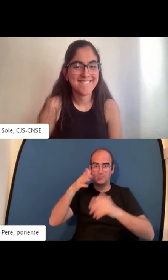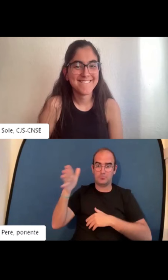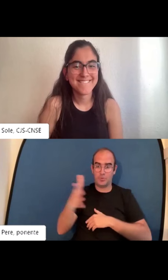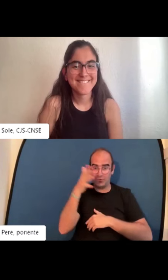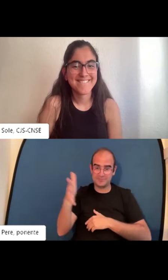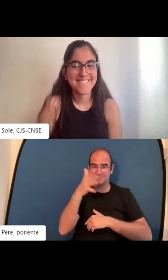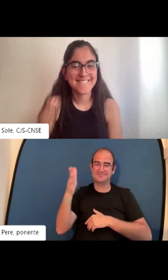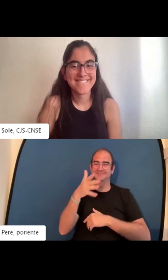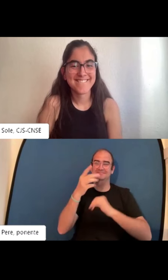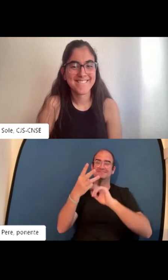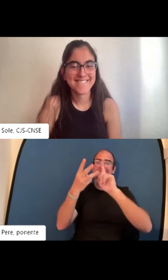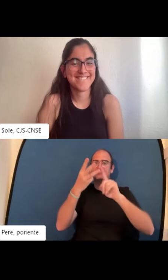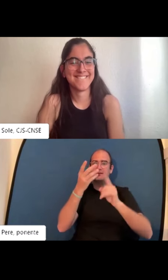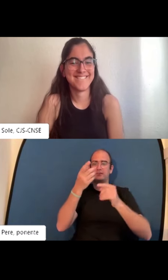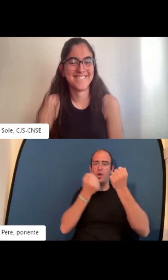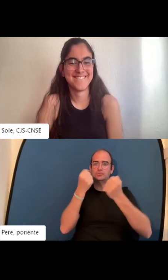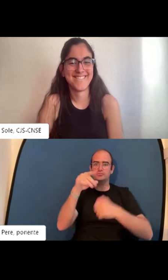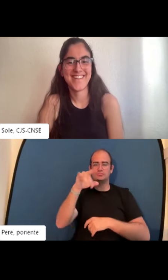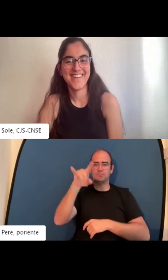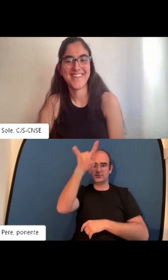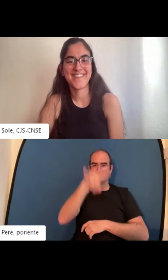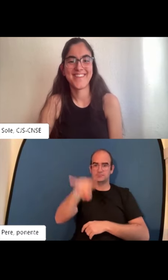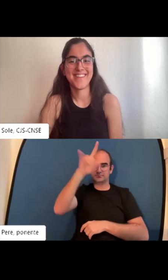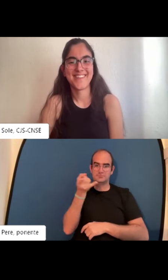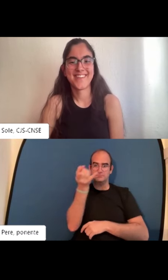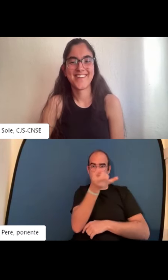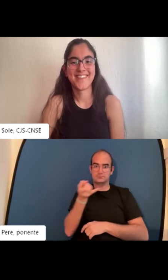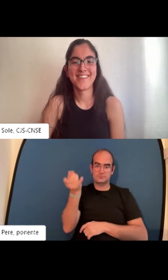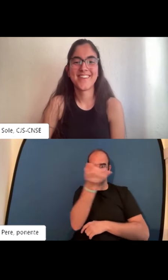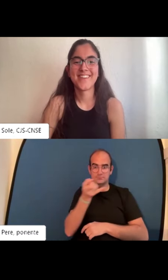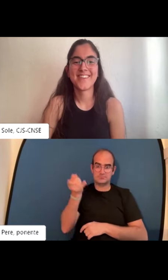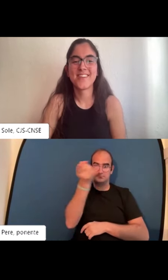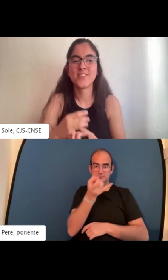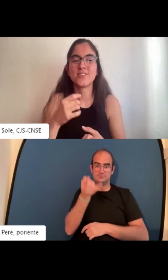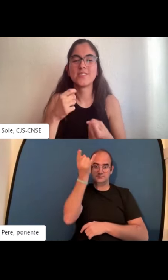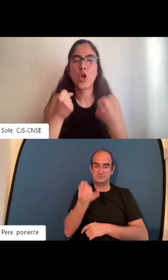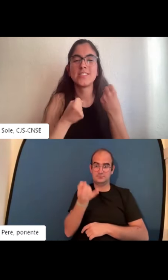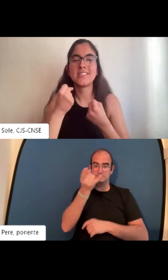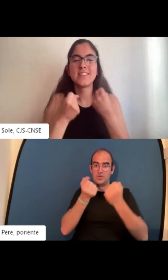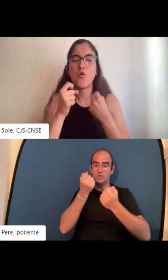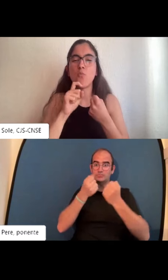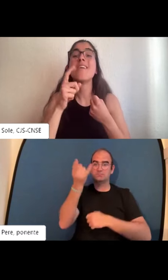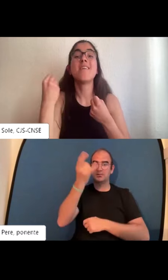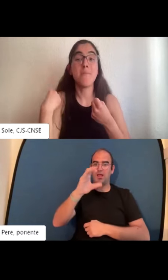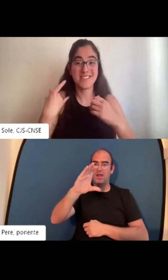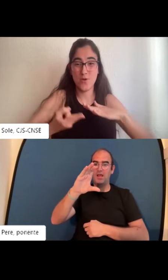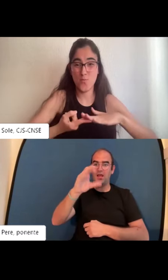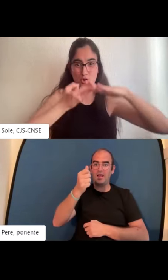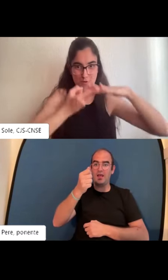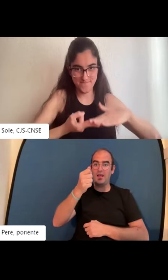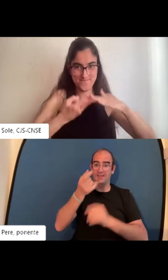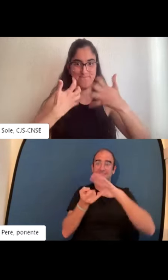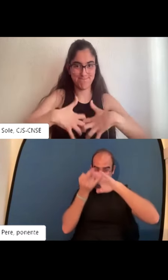son las fábricas de las cadenas de producción. Y en tercer lugar, los coches... ¿De